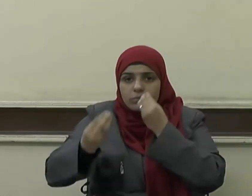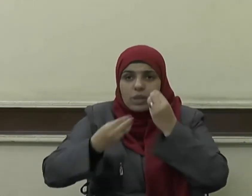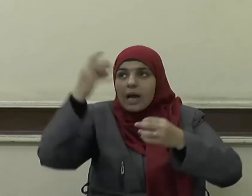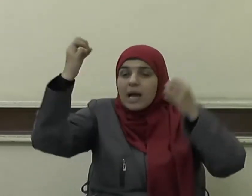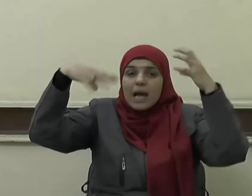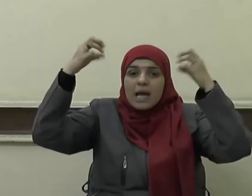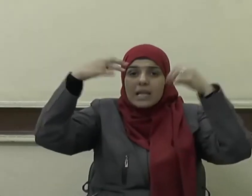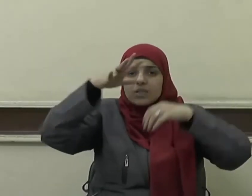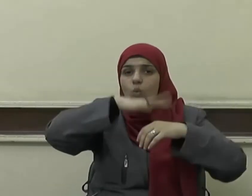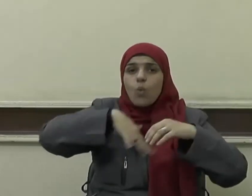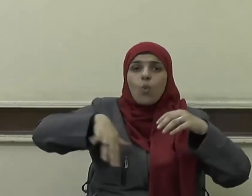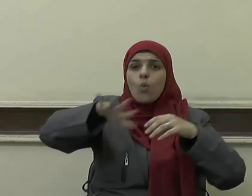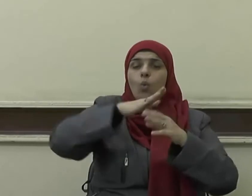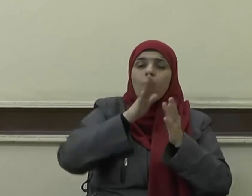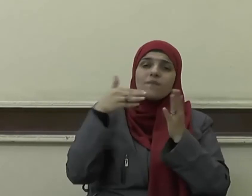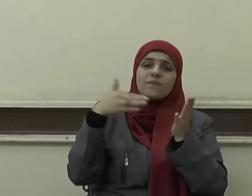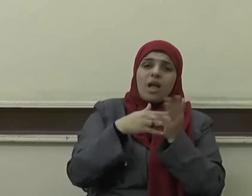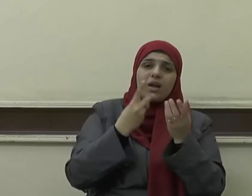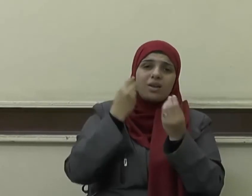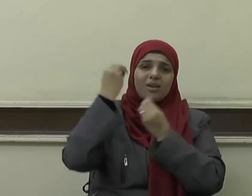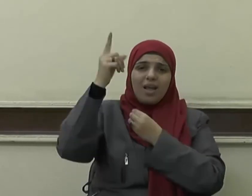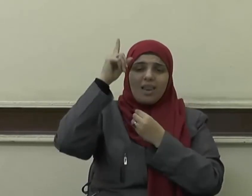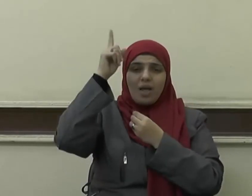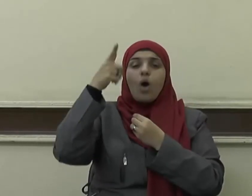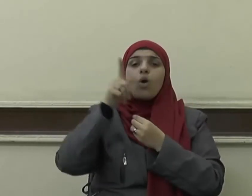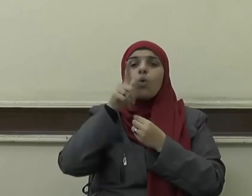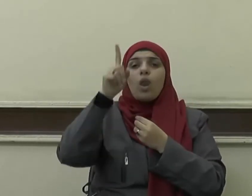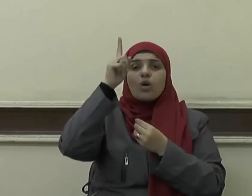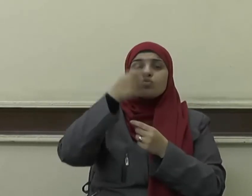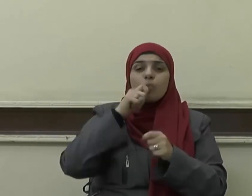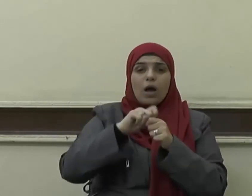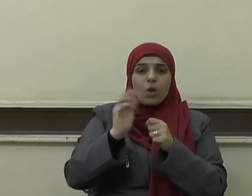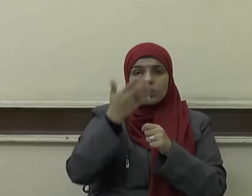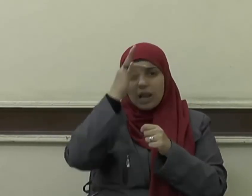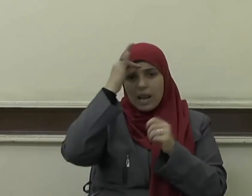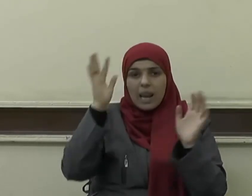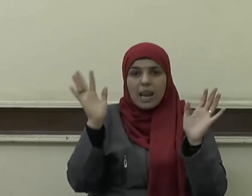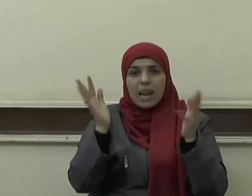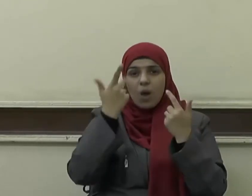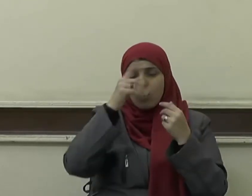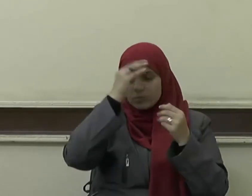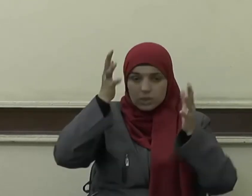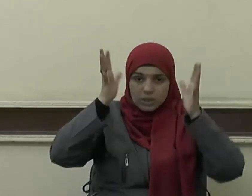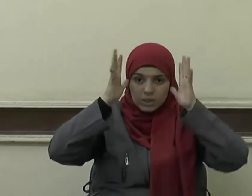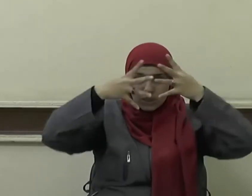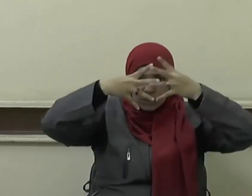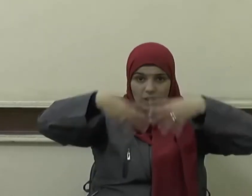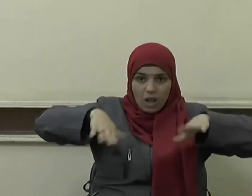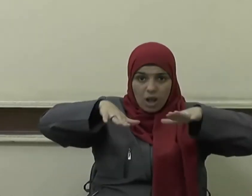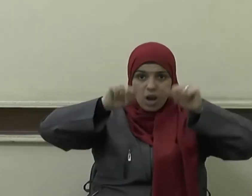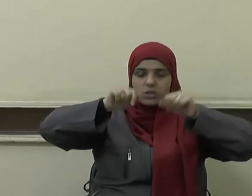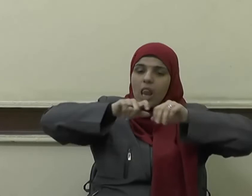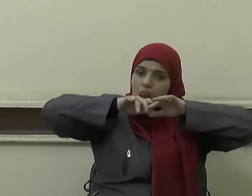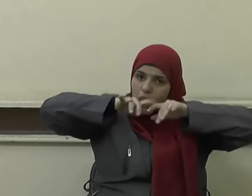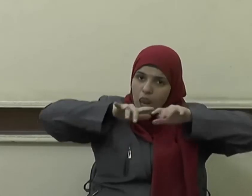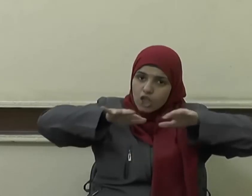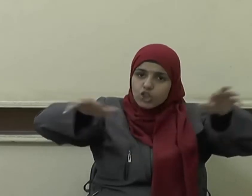قضيت الصلاة فانتشروا في الأرض وبتغوا من فضل الله واذكروا الله كثيرا